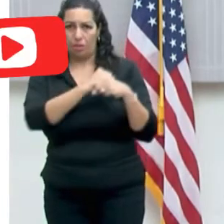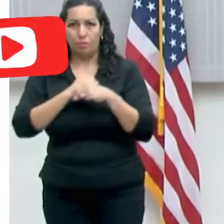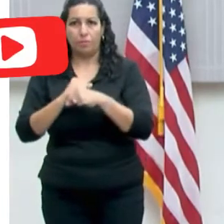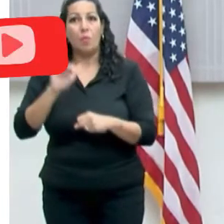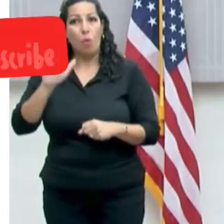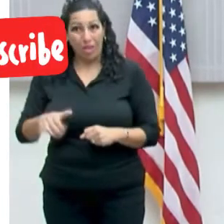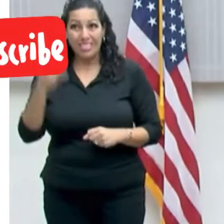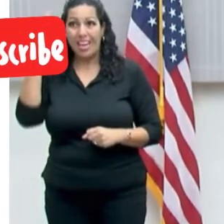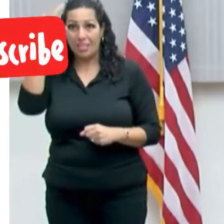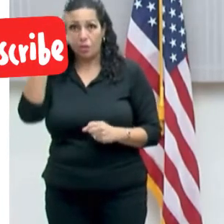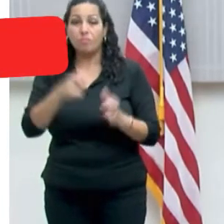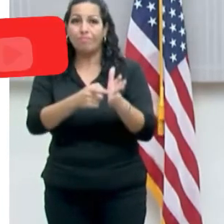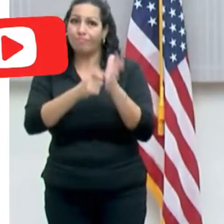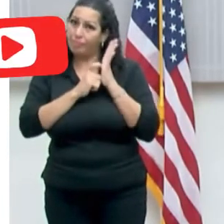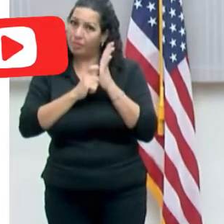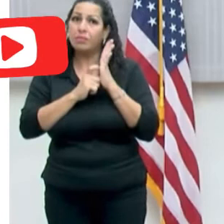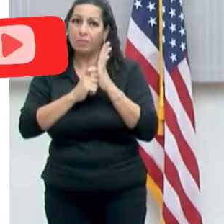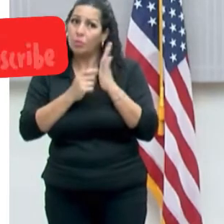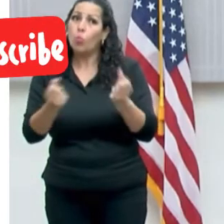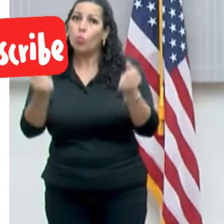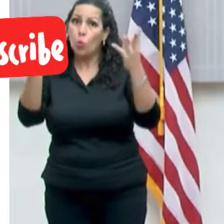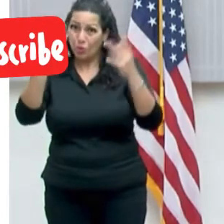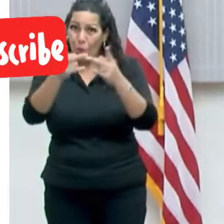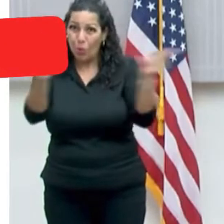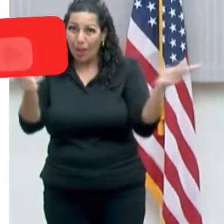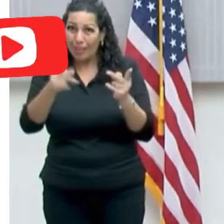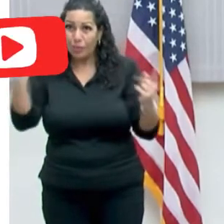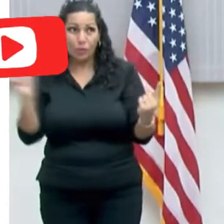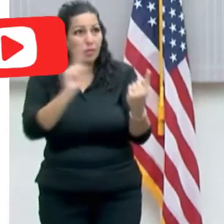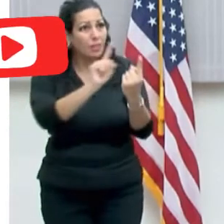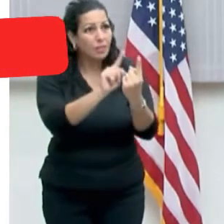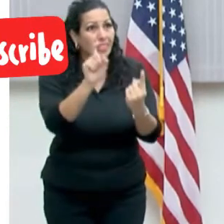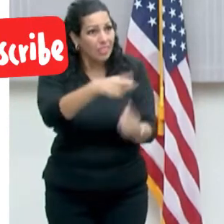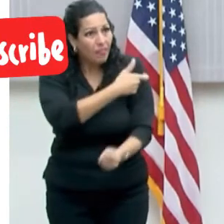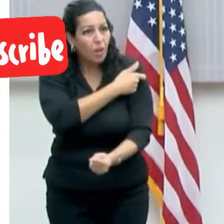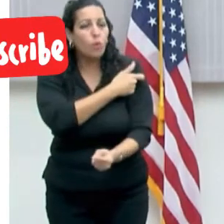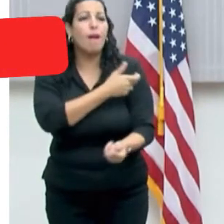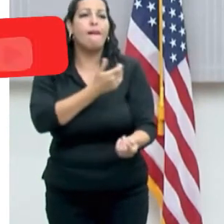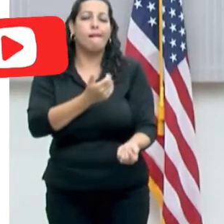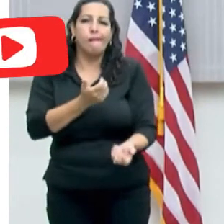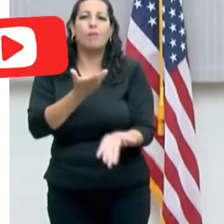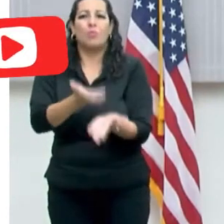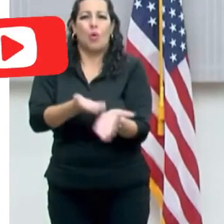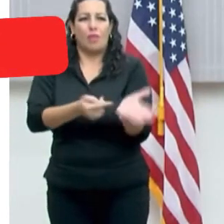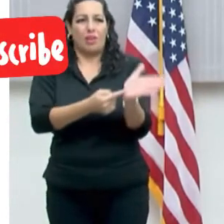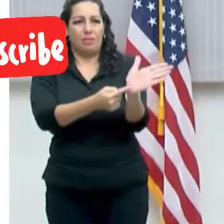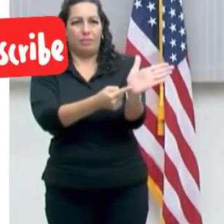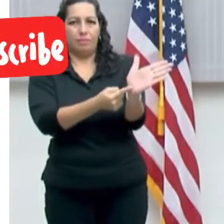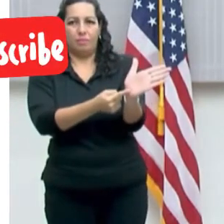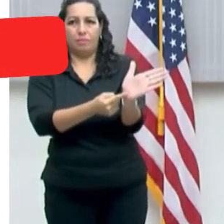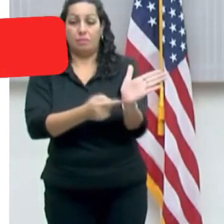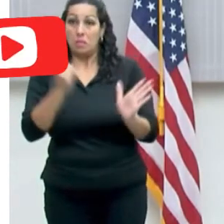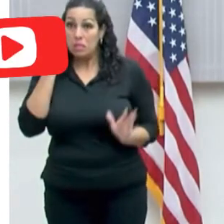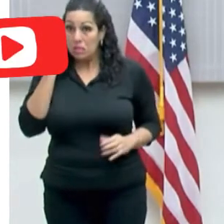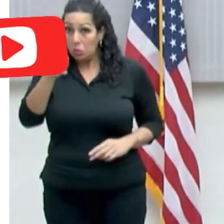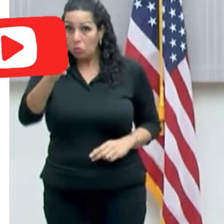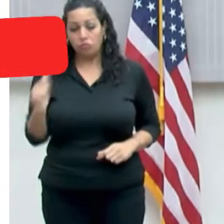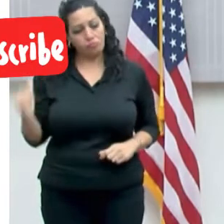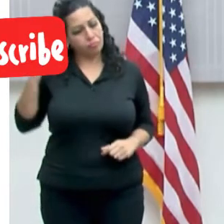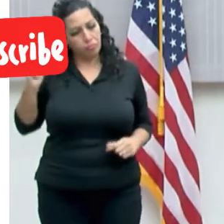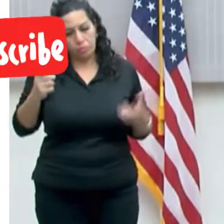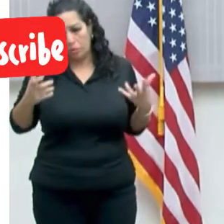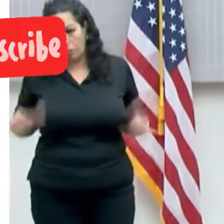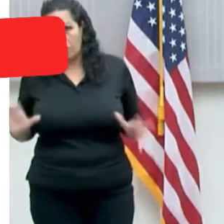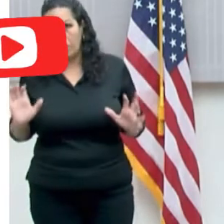vacunación en gran parte de los establecimientos y como mínimo, el que no pueda o reuse vacunarse por